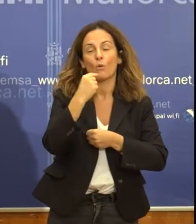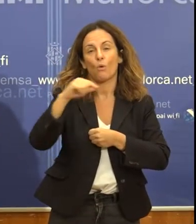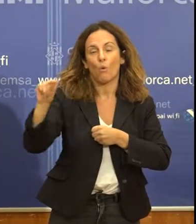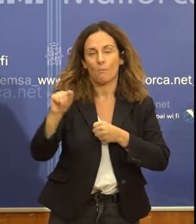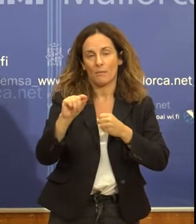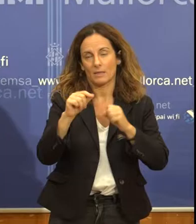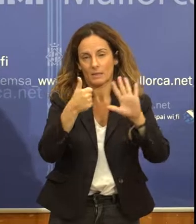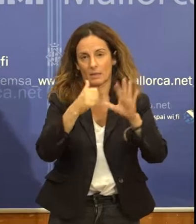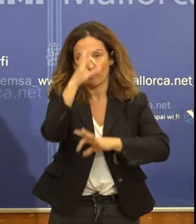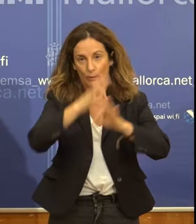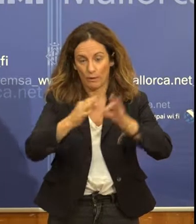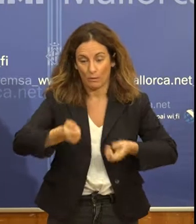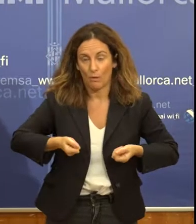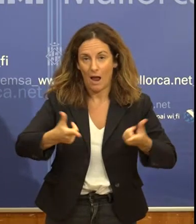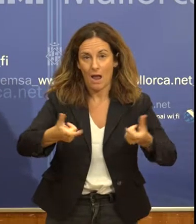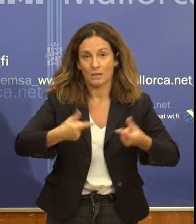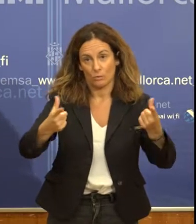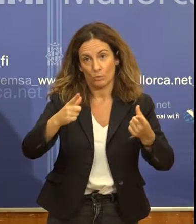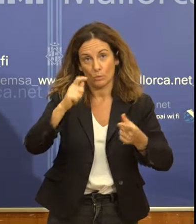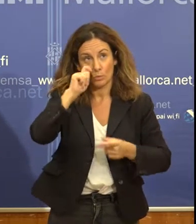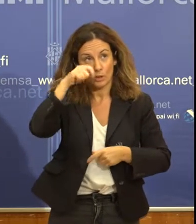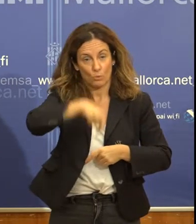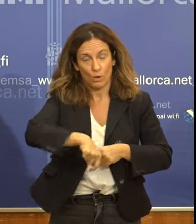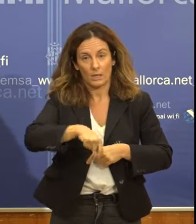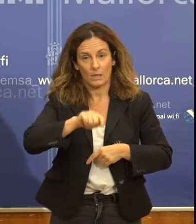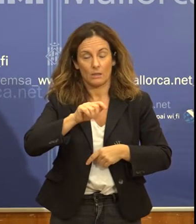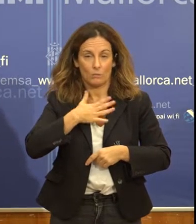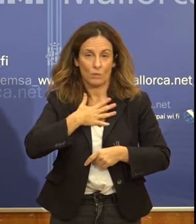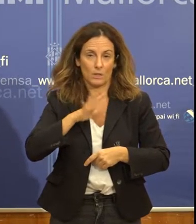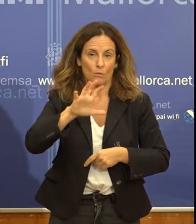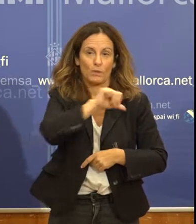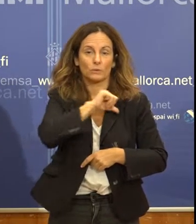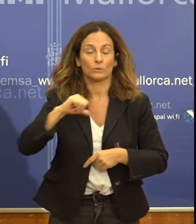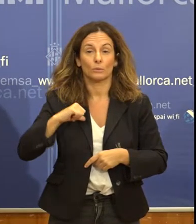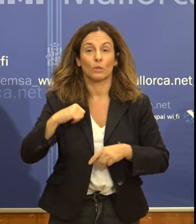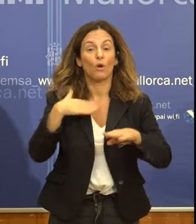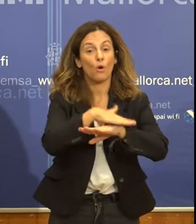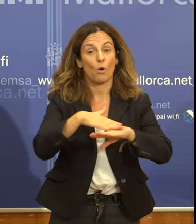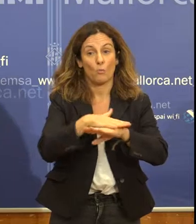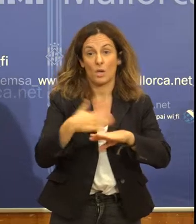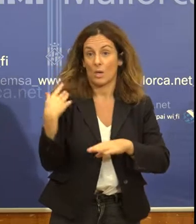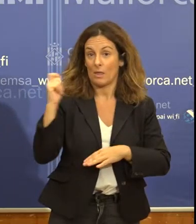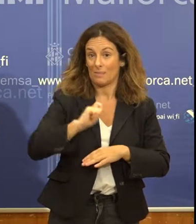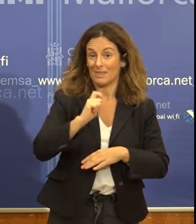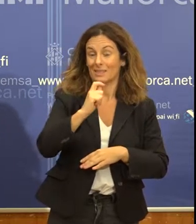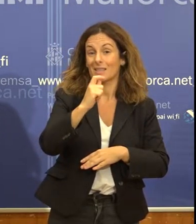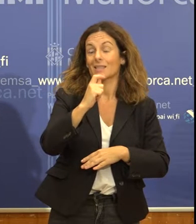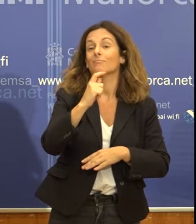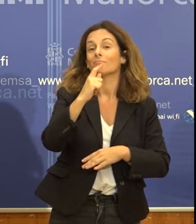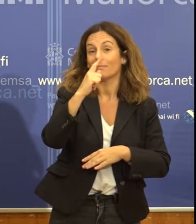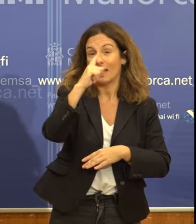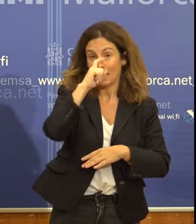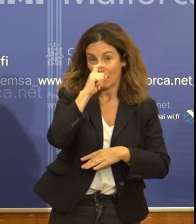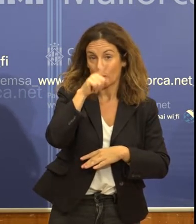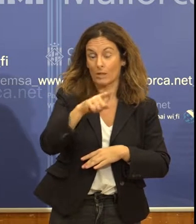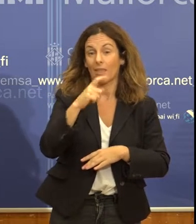turística que es fa a la nostra comunitat autònoma. El govern recordava fa uns mesos que el turista britànic gasta més en la